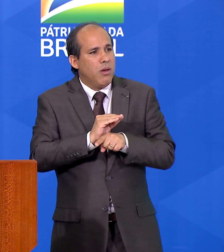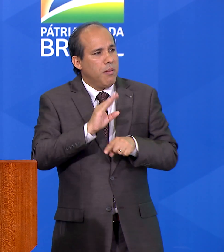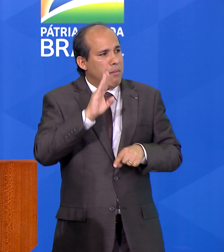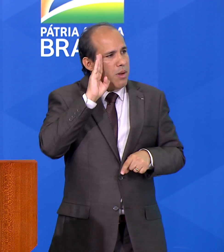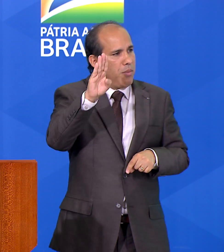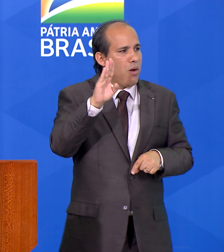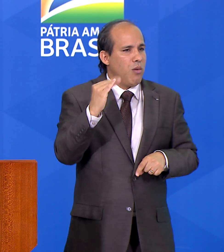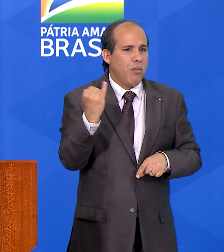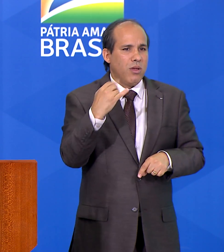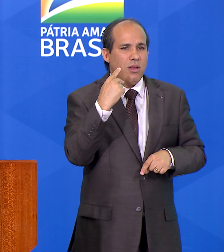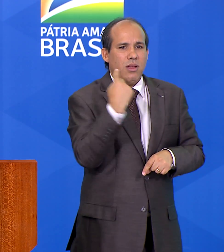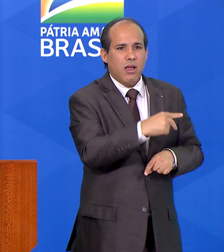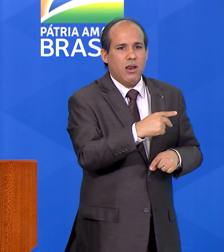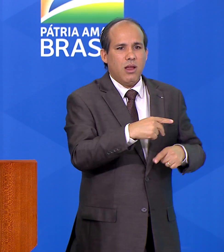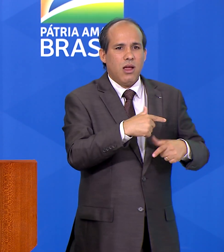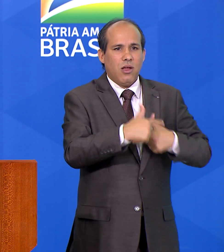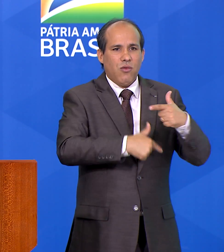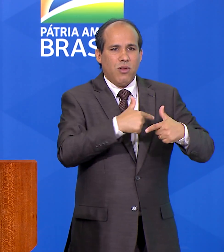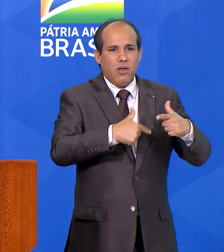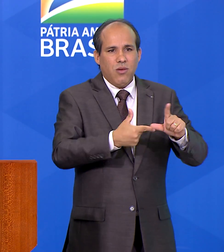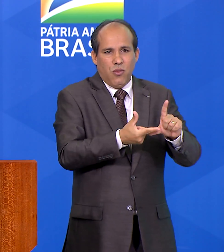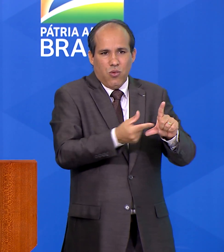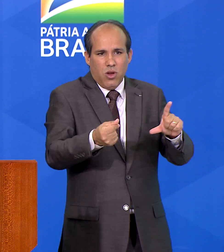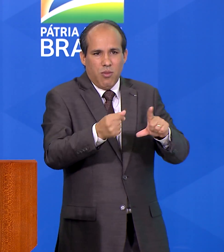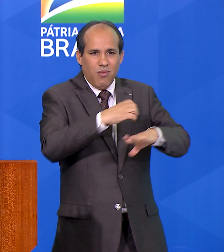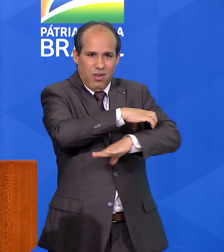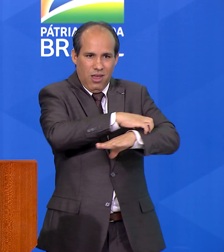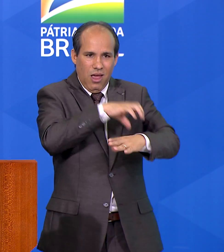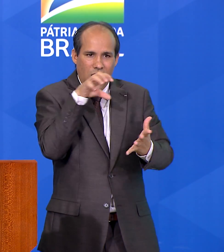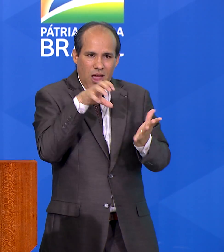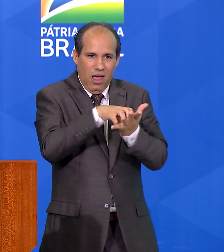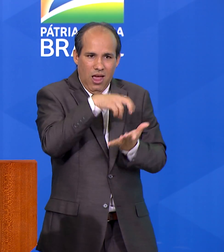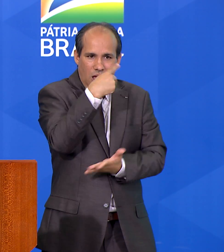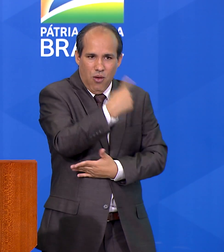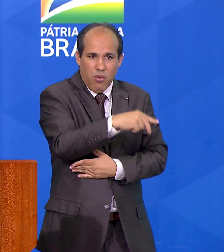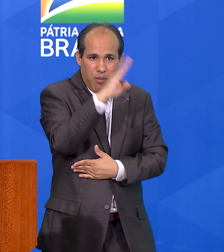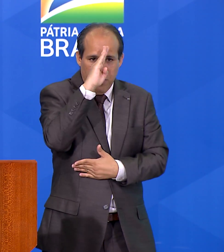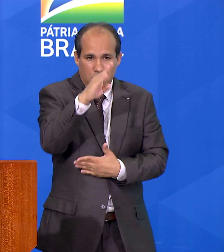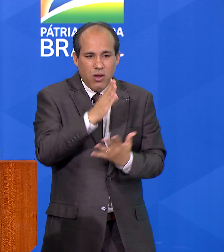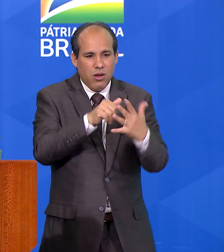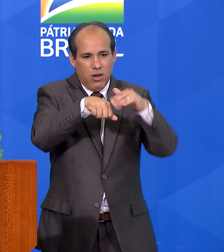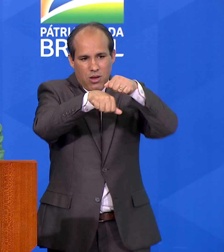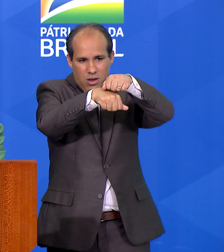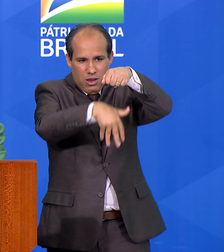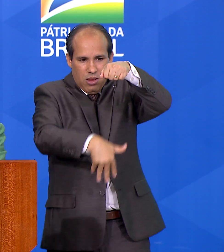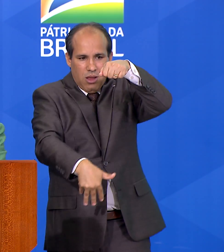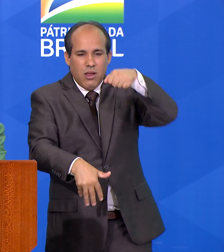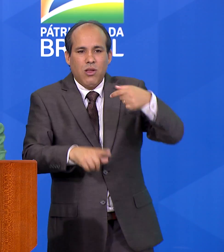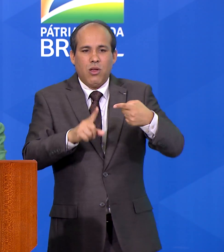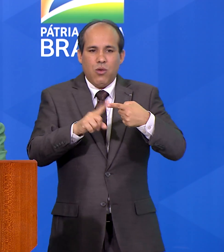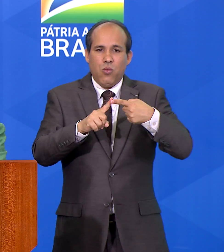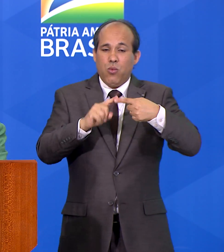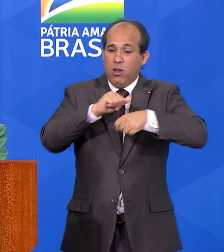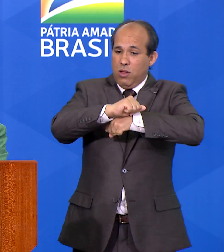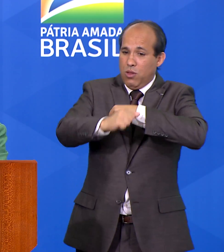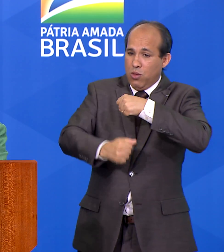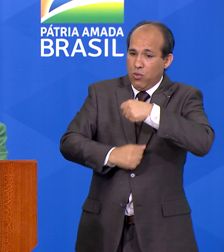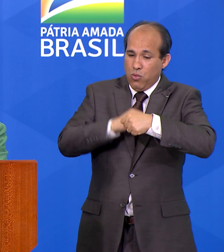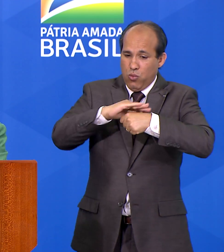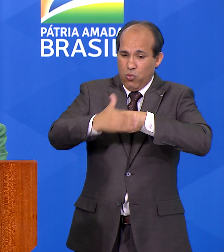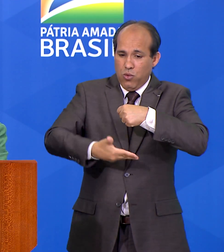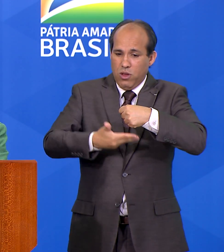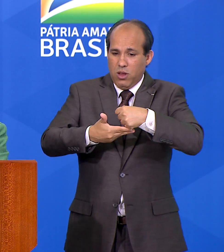e, para isso, vamos nos pautar nas seguintes diretrizes. Sustentabilidade, nos seus